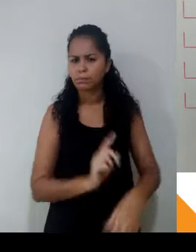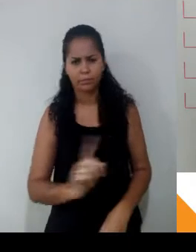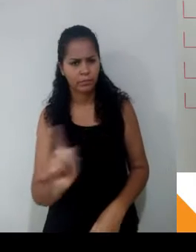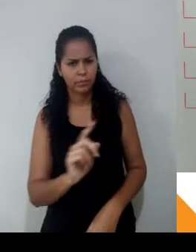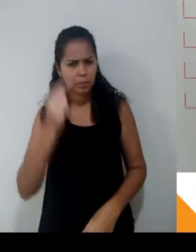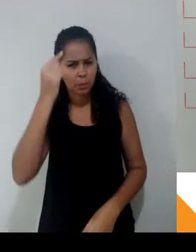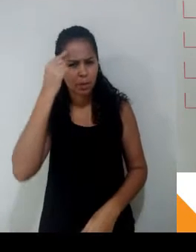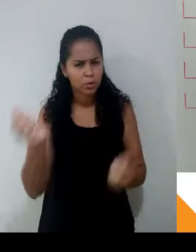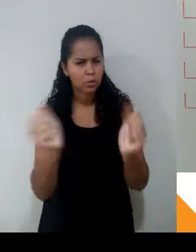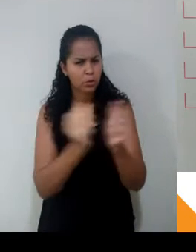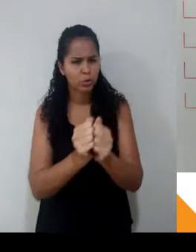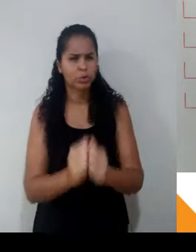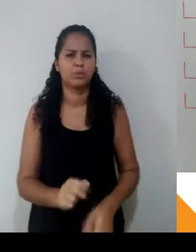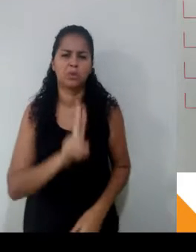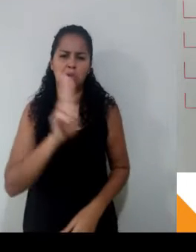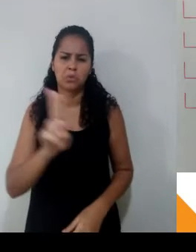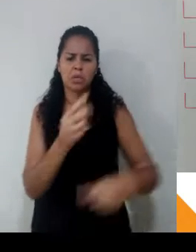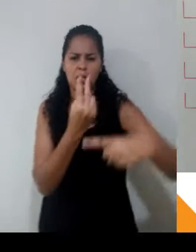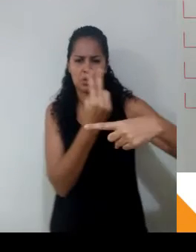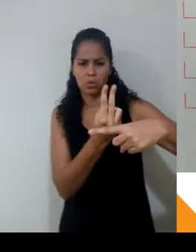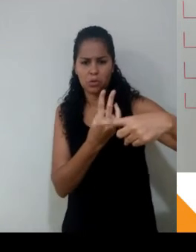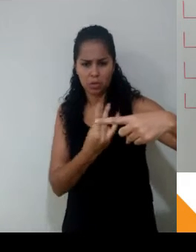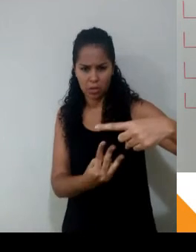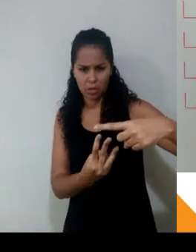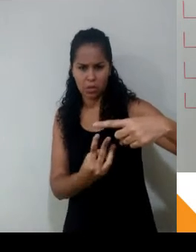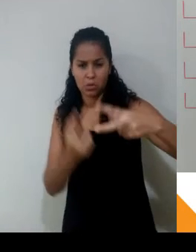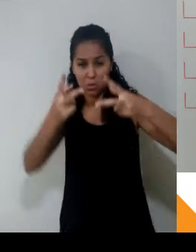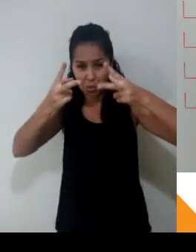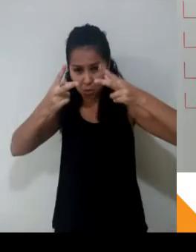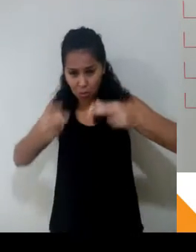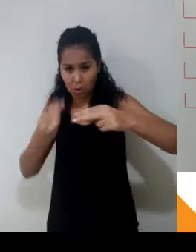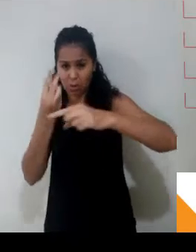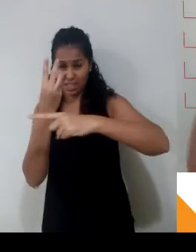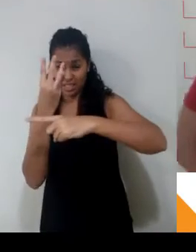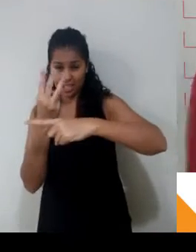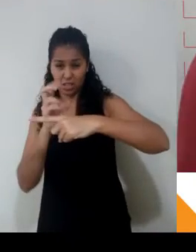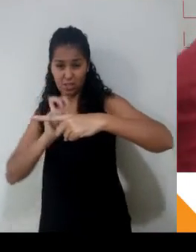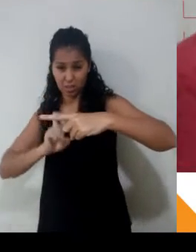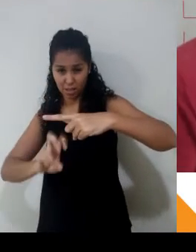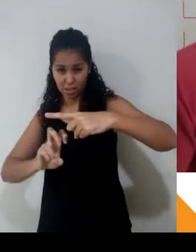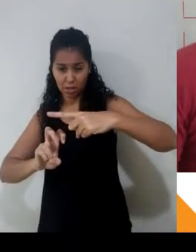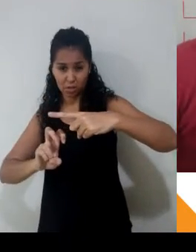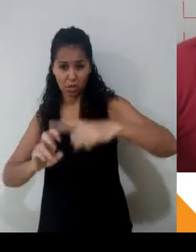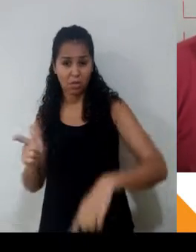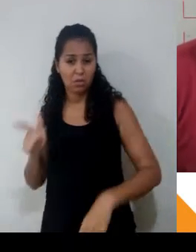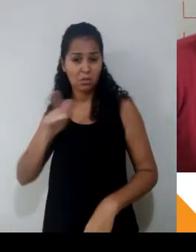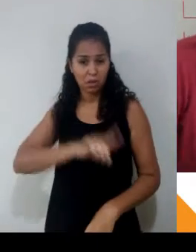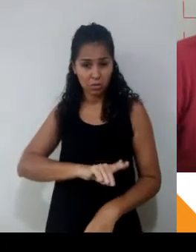Se eu pegar a razão 2 terços e igualar a razão 3 quintos, isso vai formar uma proporção? Não,